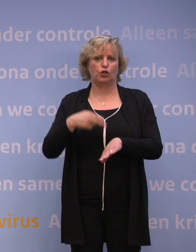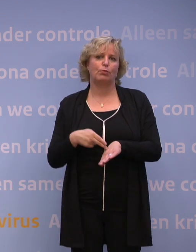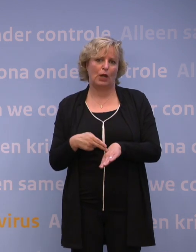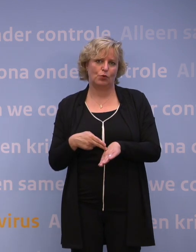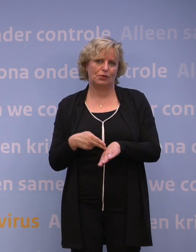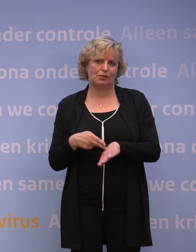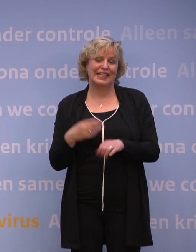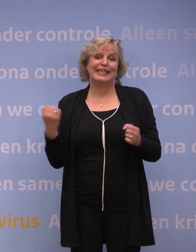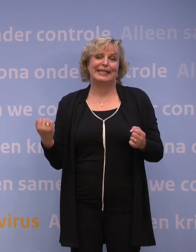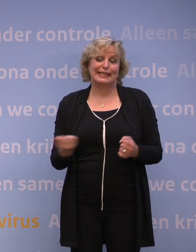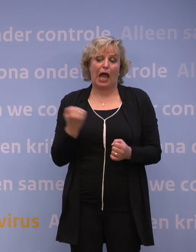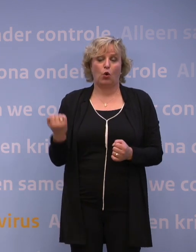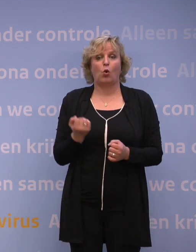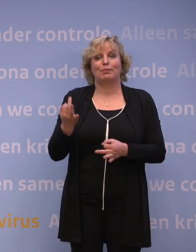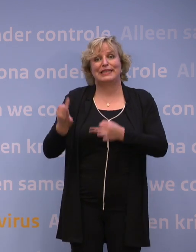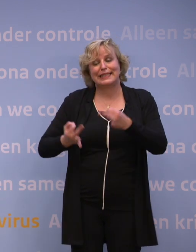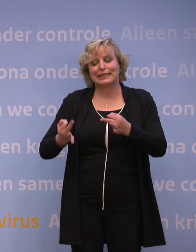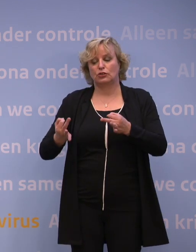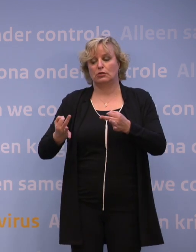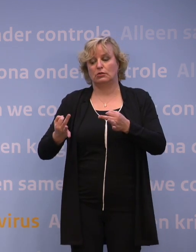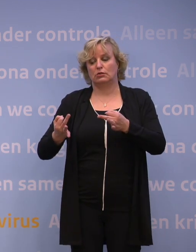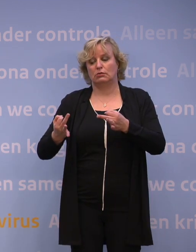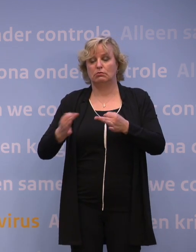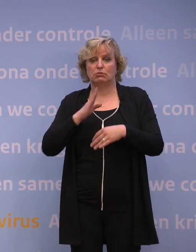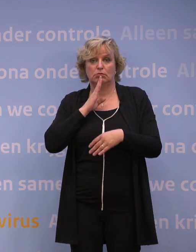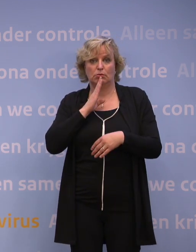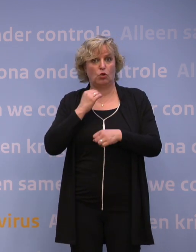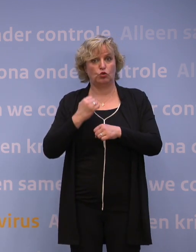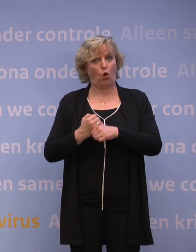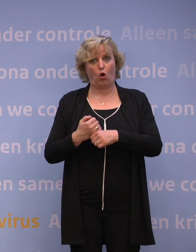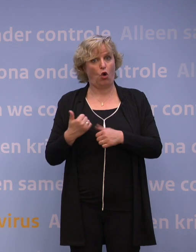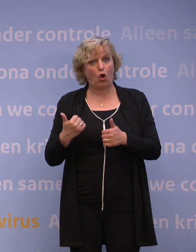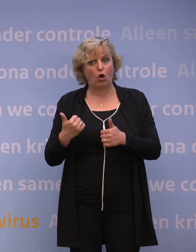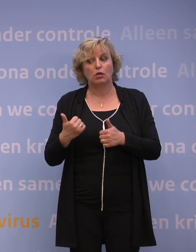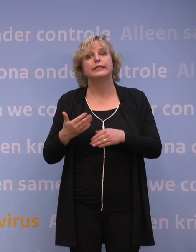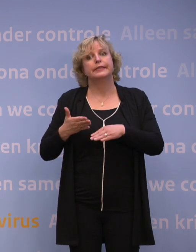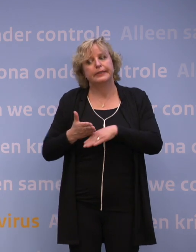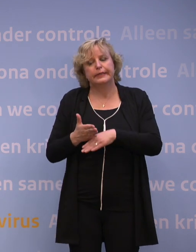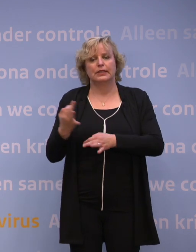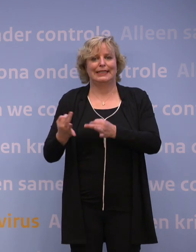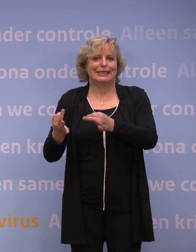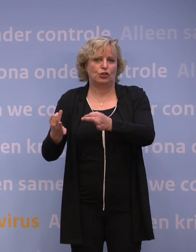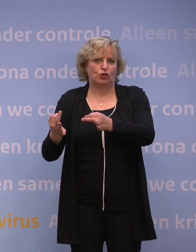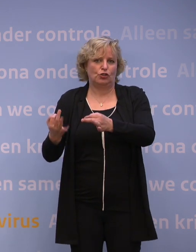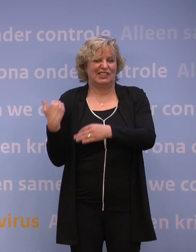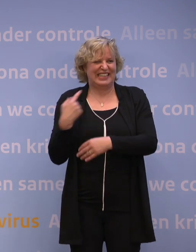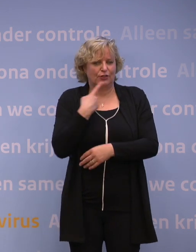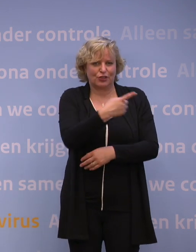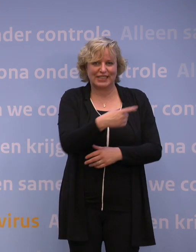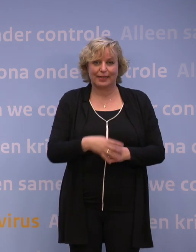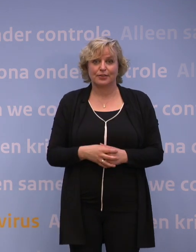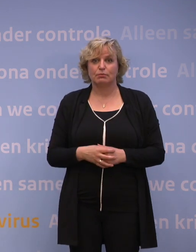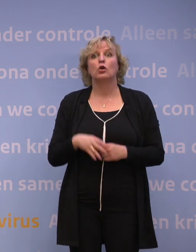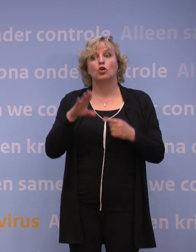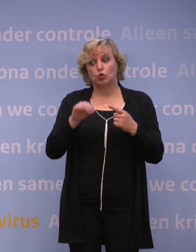vandaar dat hele pakket van testen en ook als het dan toch niet goed blijkt te zijn verder testen, wat Hugo de Jonge net vertelde. Als we dat nou allemaal